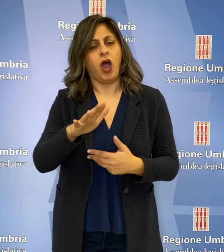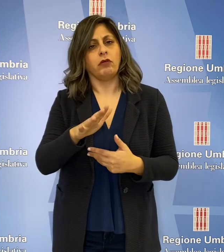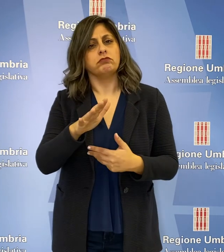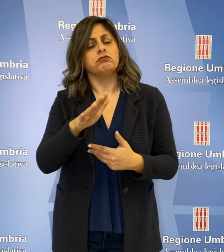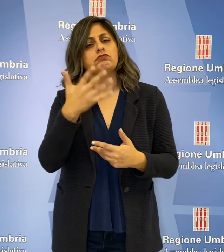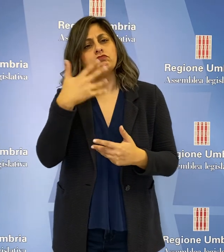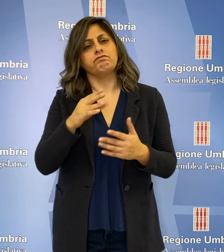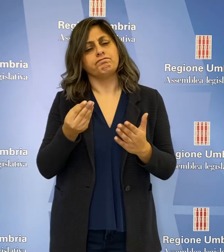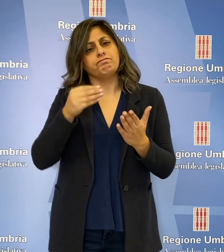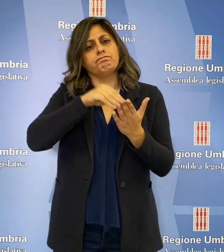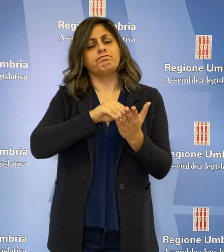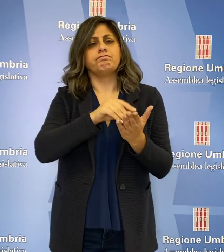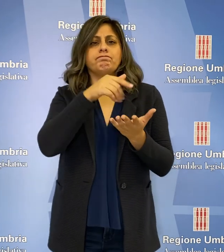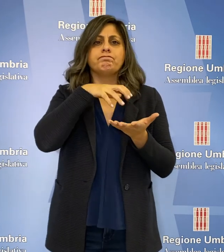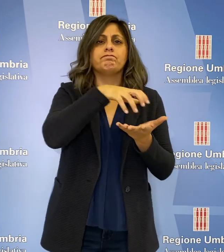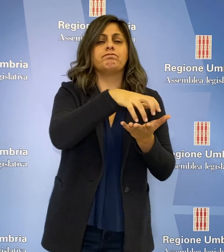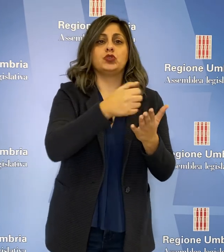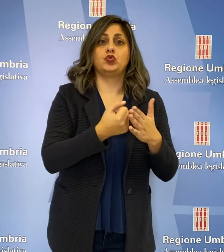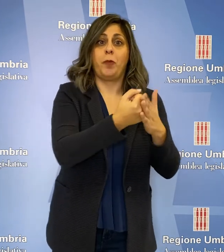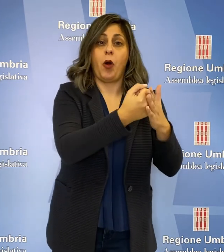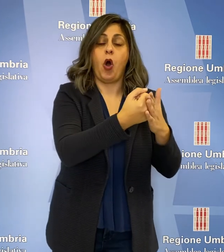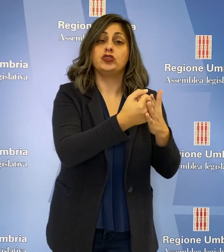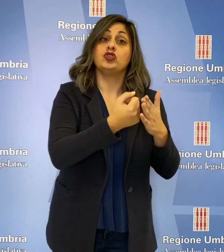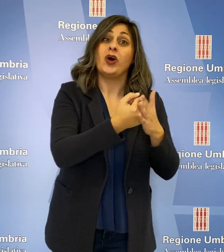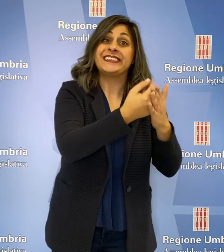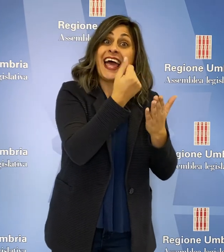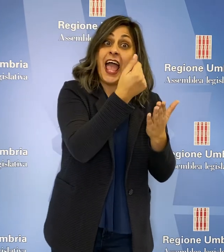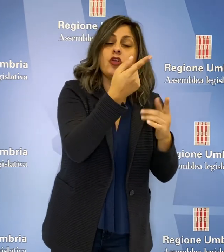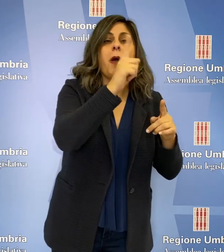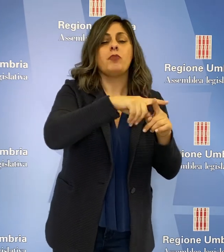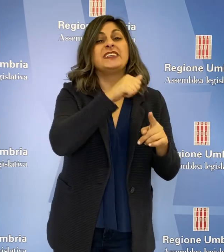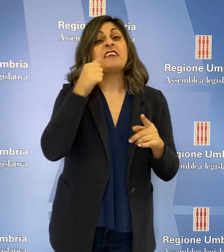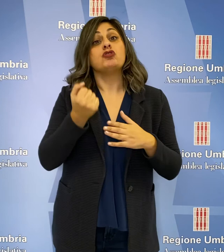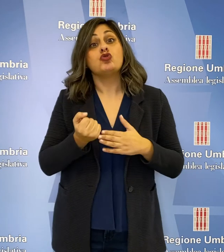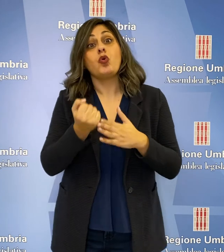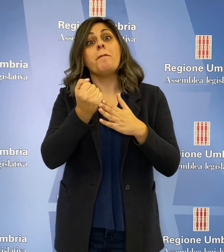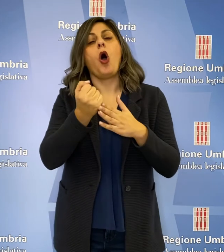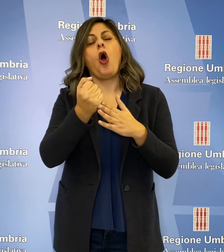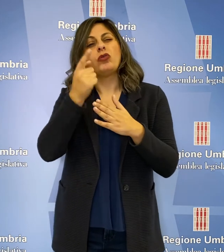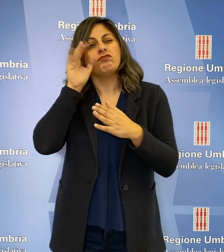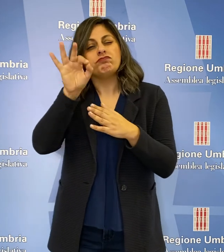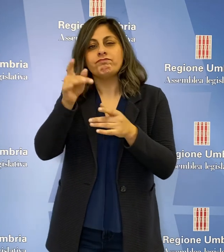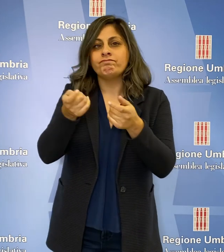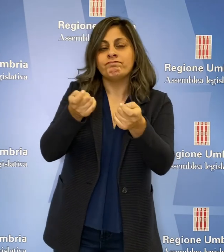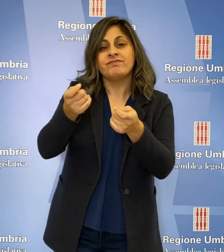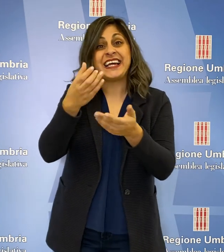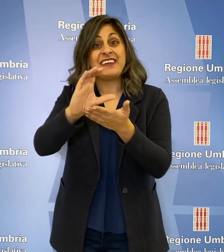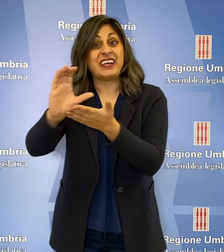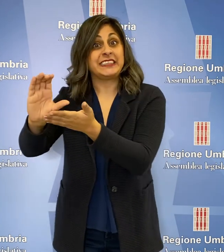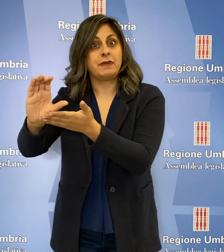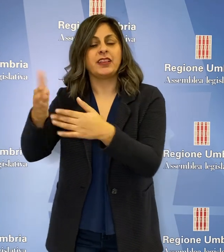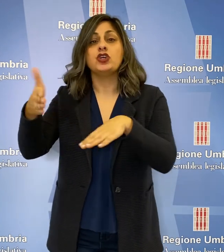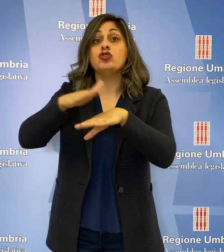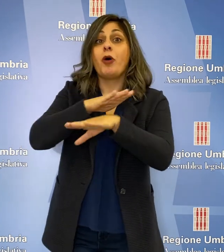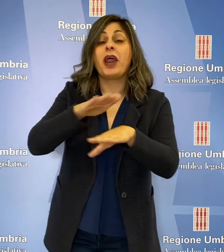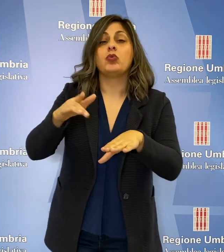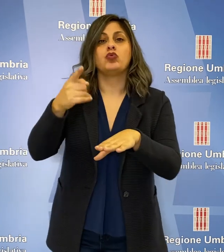a misure di sostegno servono soprattutto misure di supporto per gli investimenti, in modo particolare per quelli